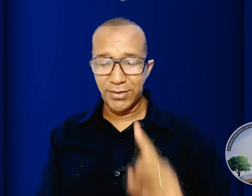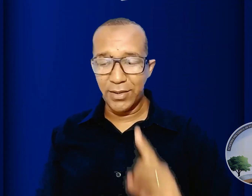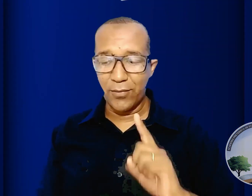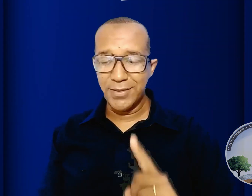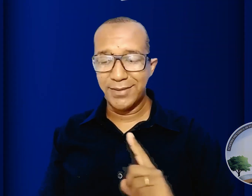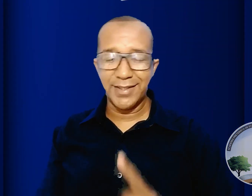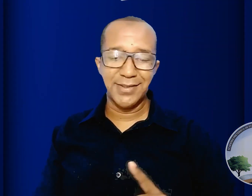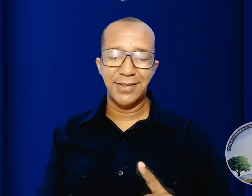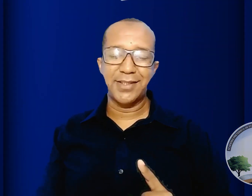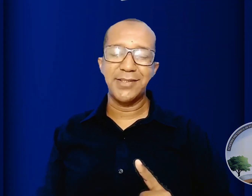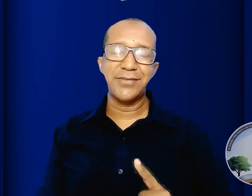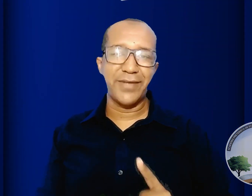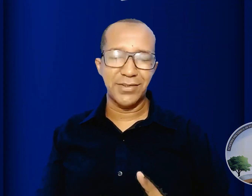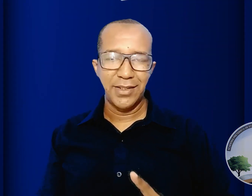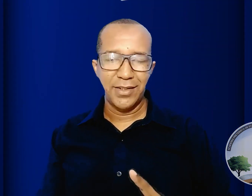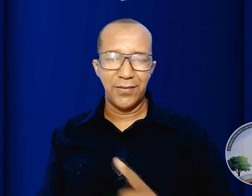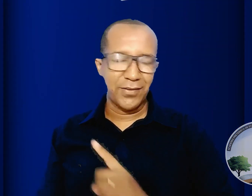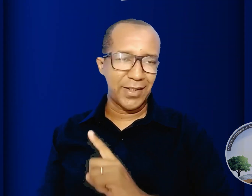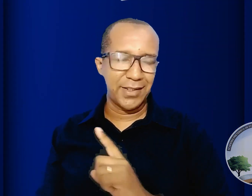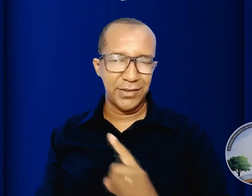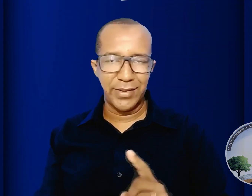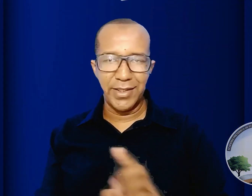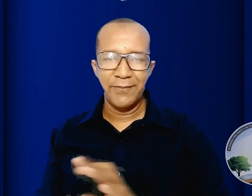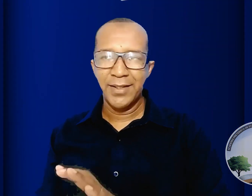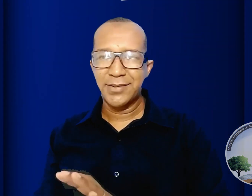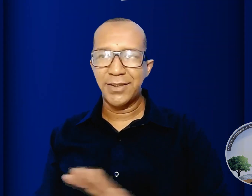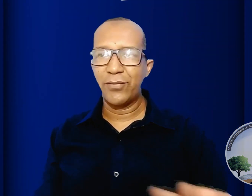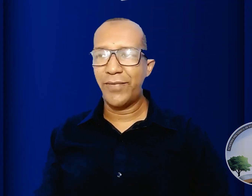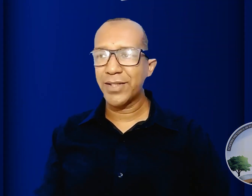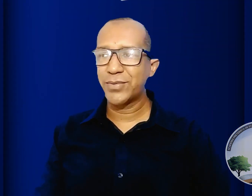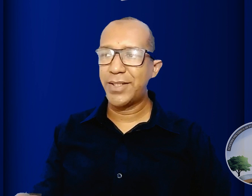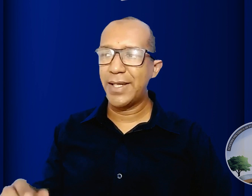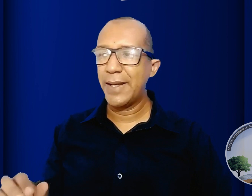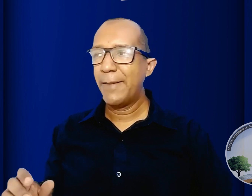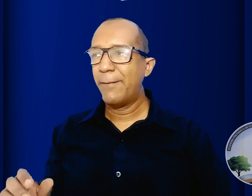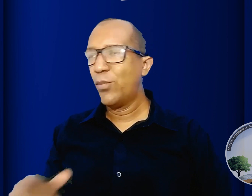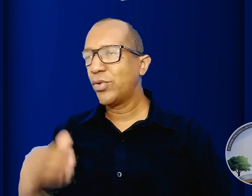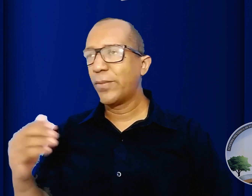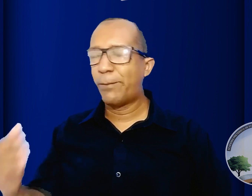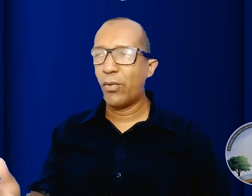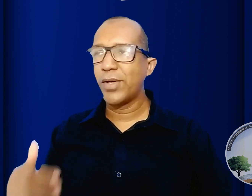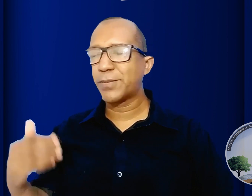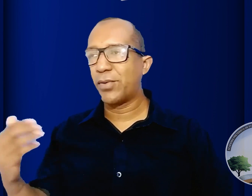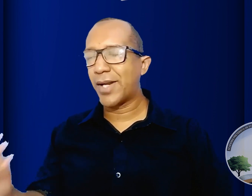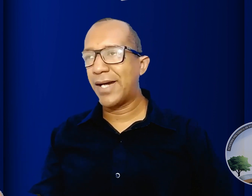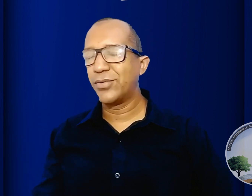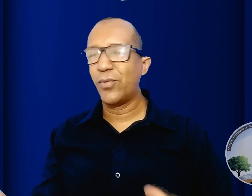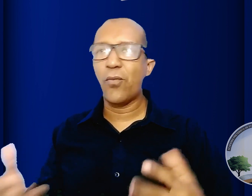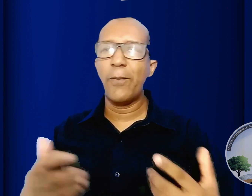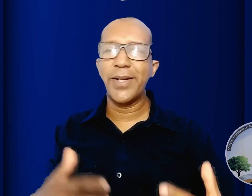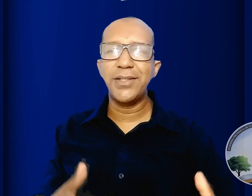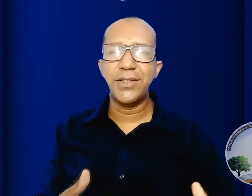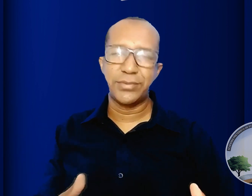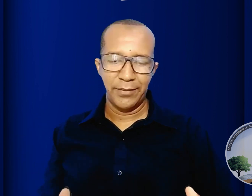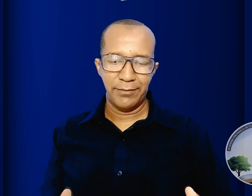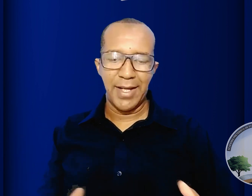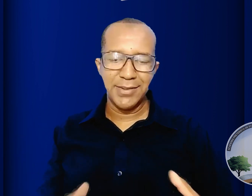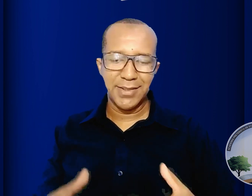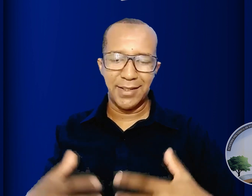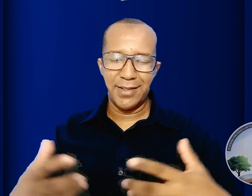só que coisa interessante aqui esse verso eu acredito que seja um verso que é muito pouco explorado ou compreendido mas aqui